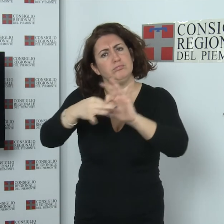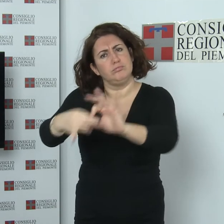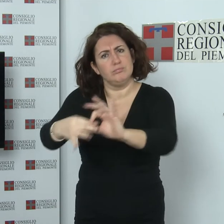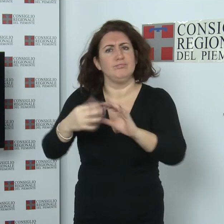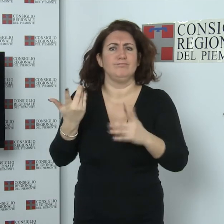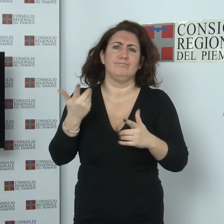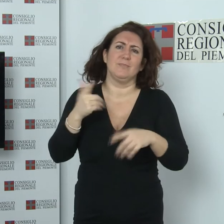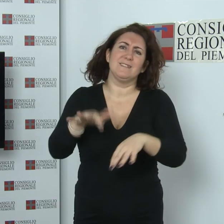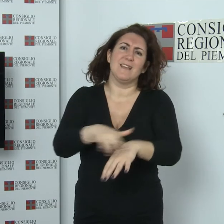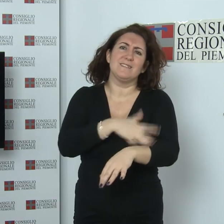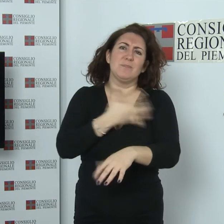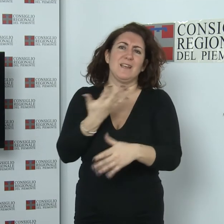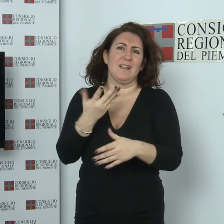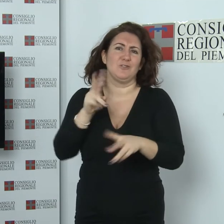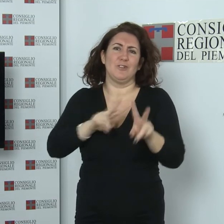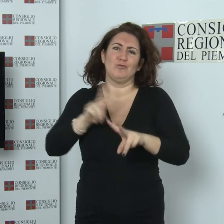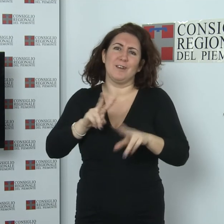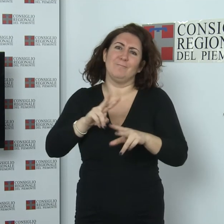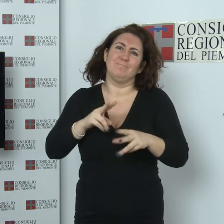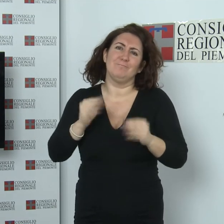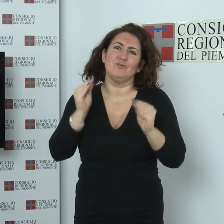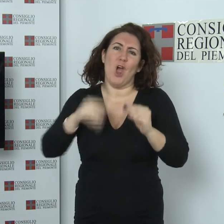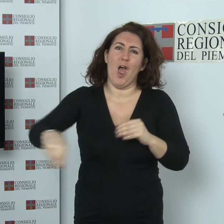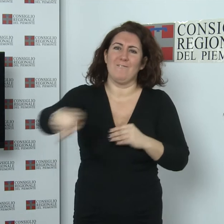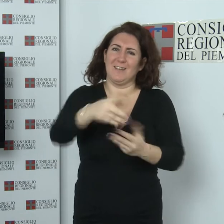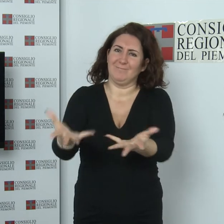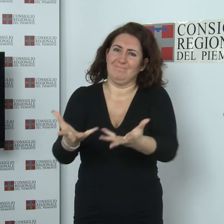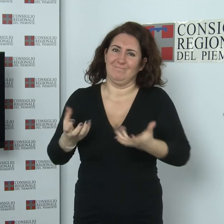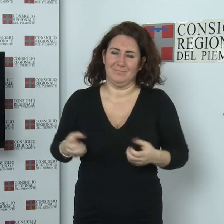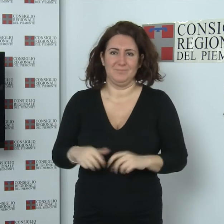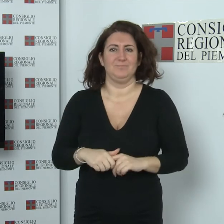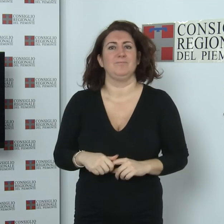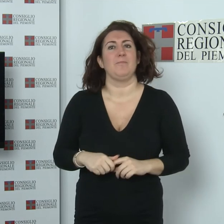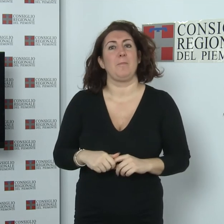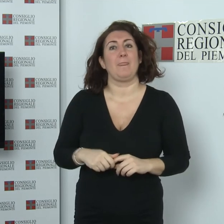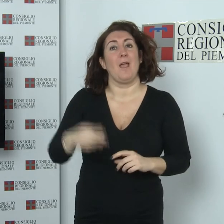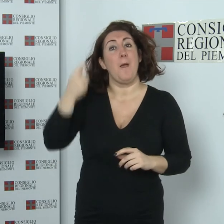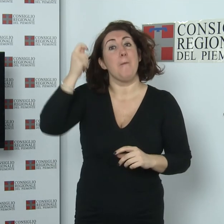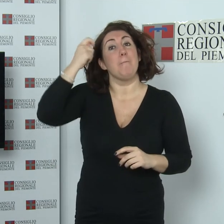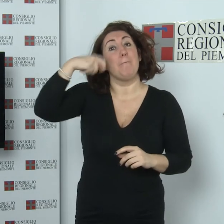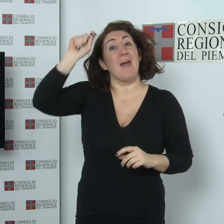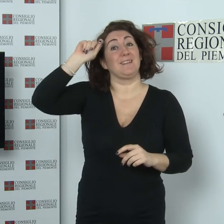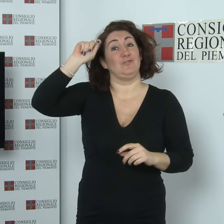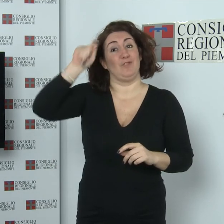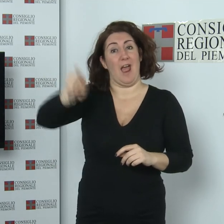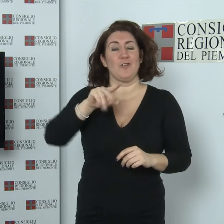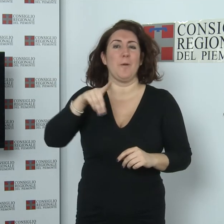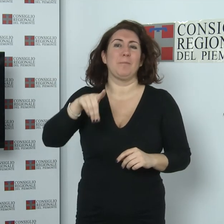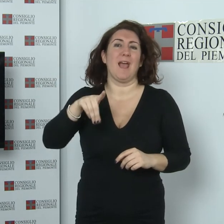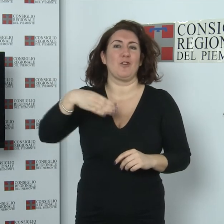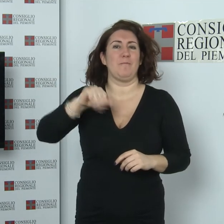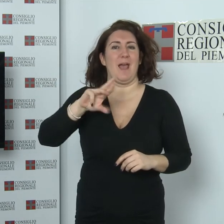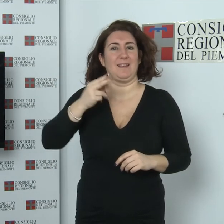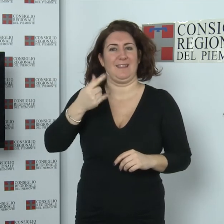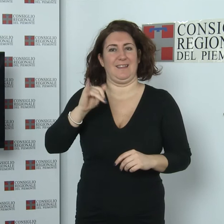sensibilizzazione verso le giovani generazioni. Il partigiano di Piero Martina È stata presentata al pubblico e alla stampa l